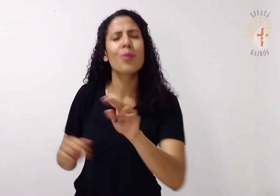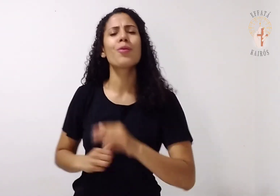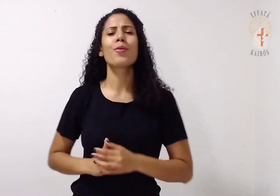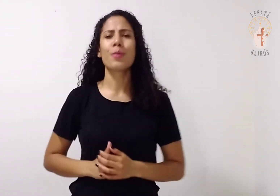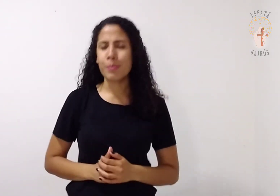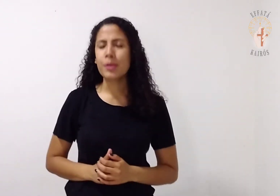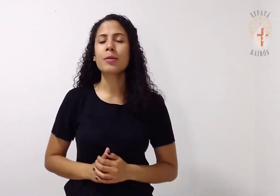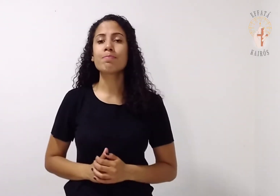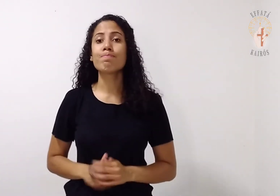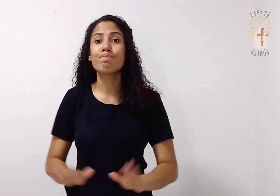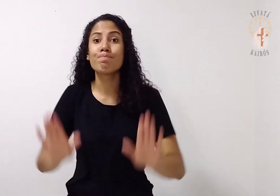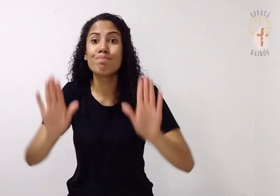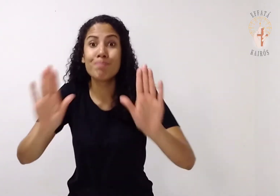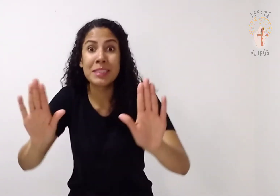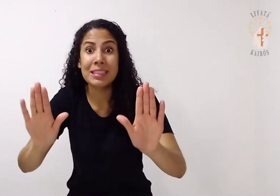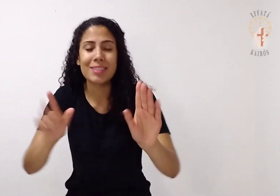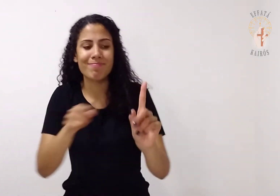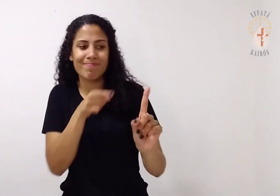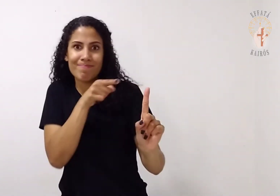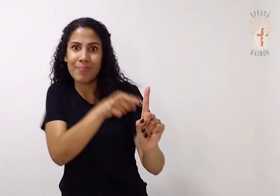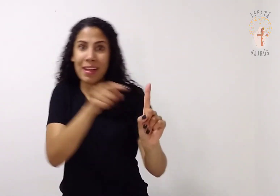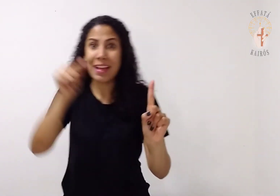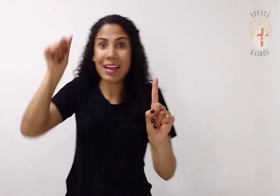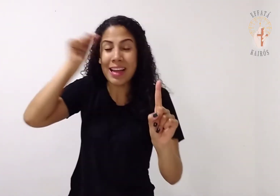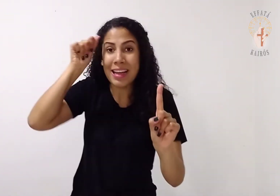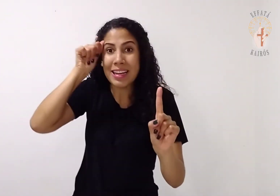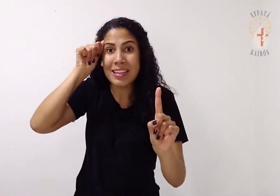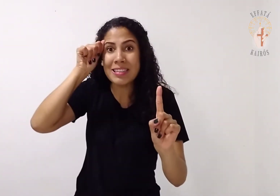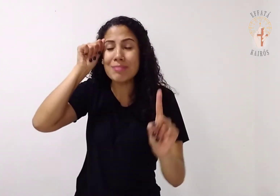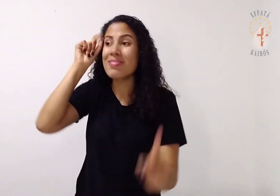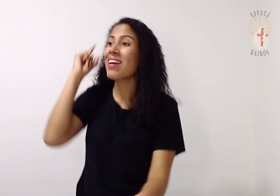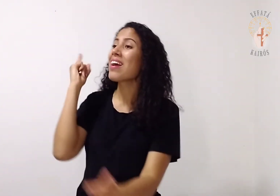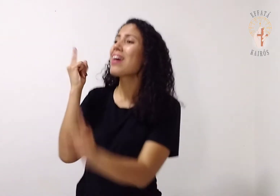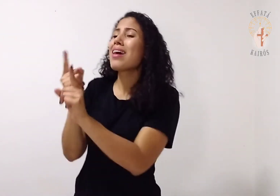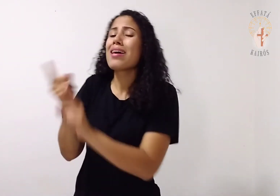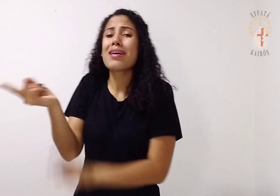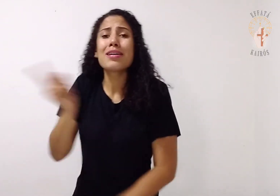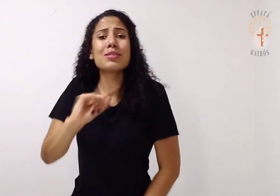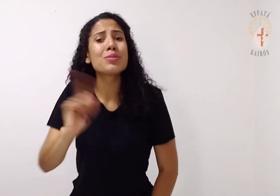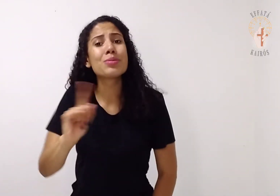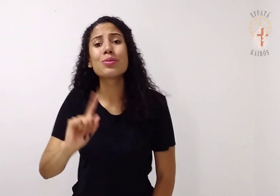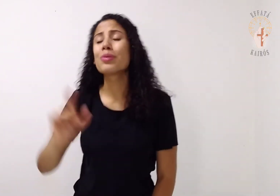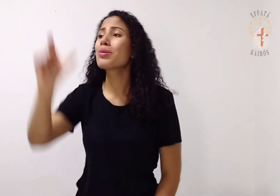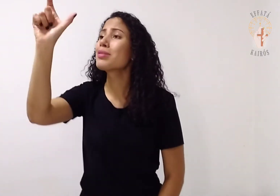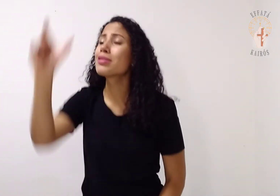Mas Adão não encontrou uma auxiliar semelhante a ele.